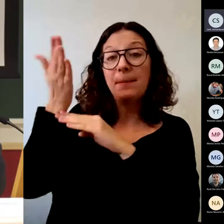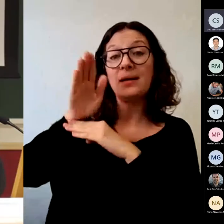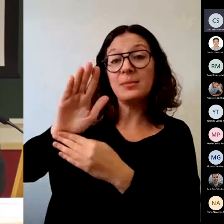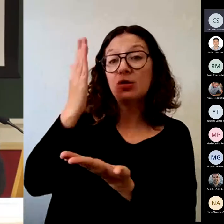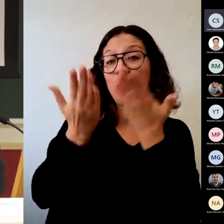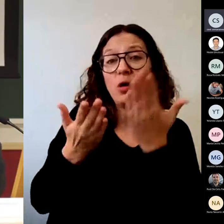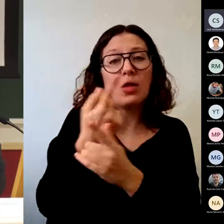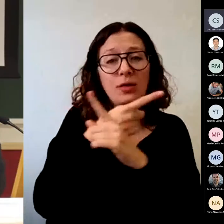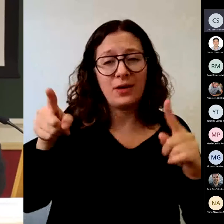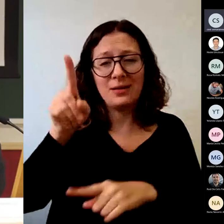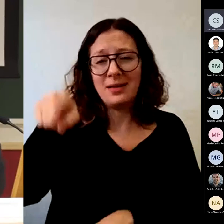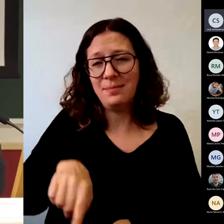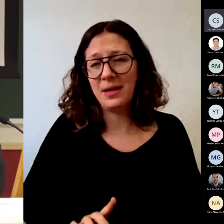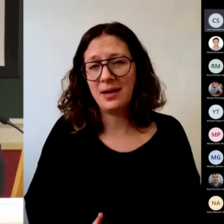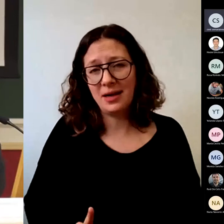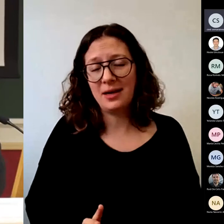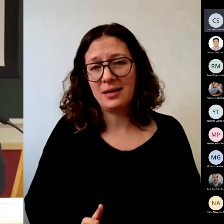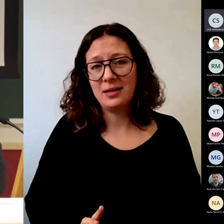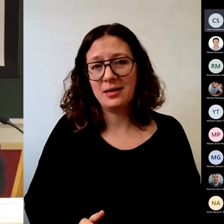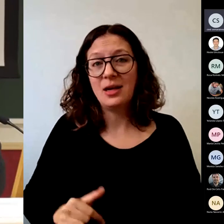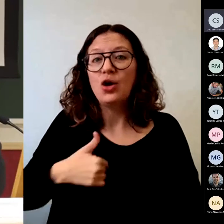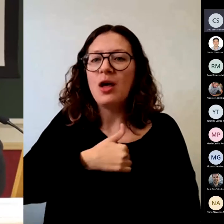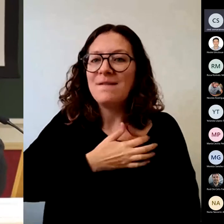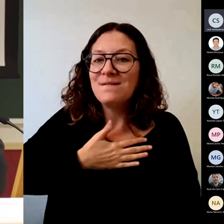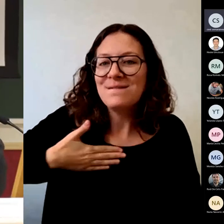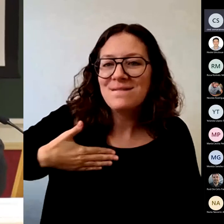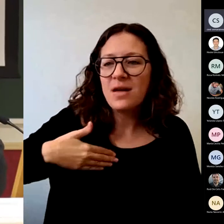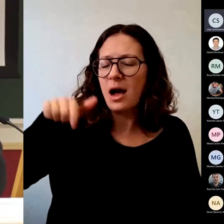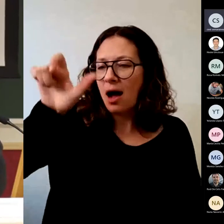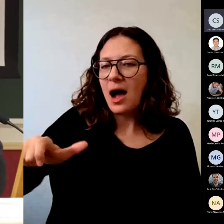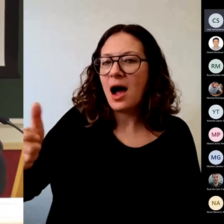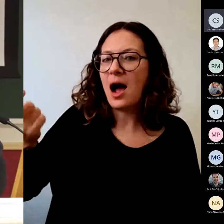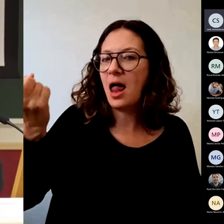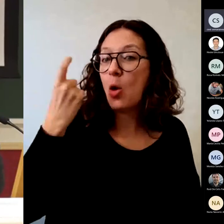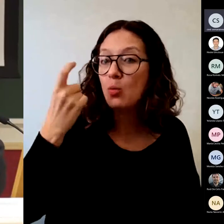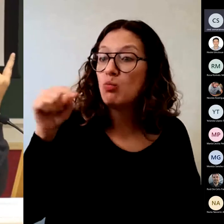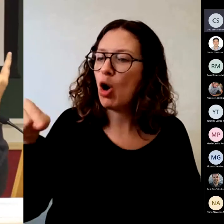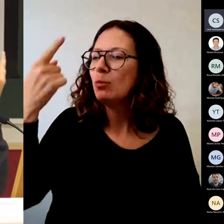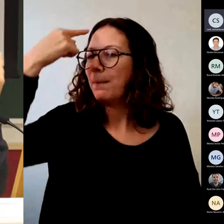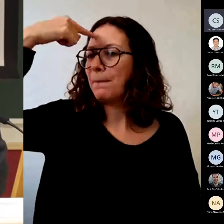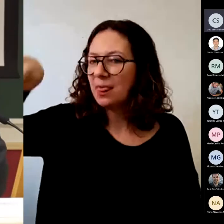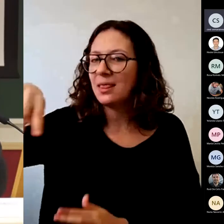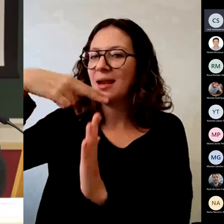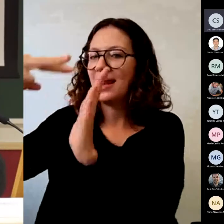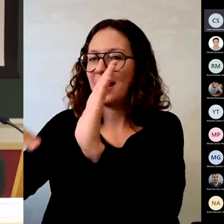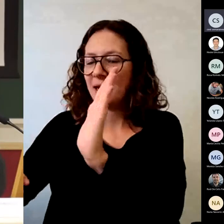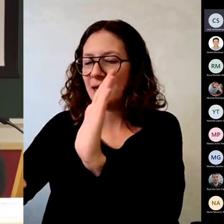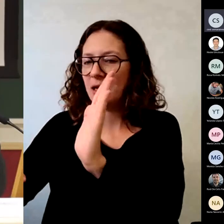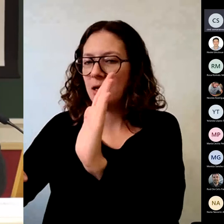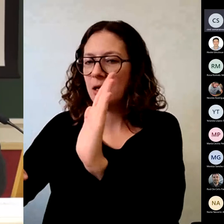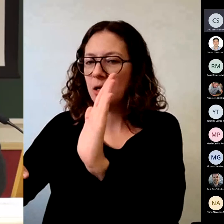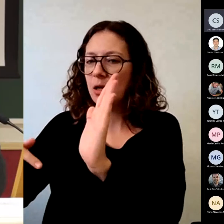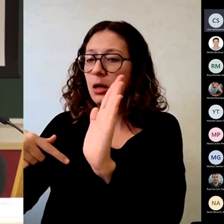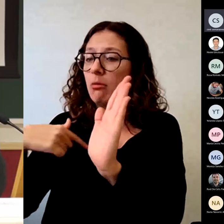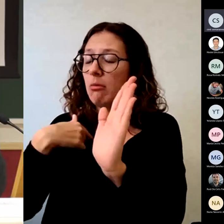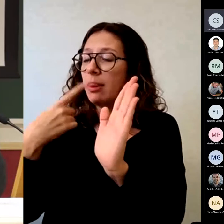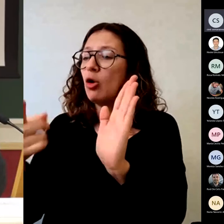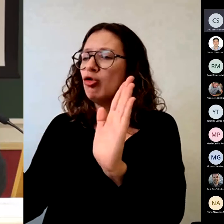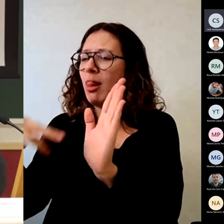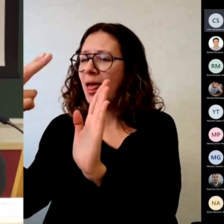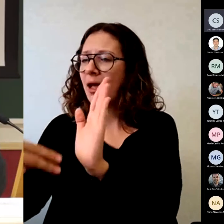si yo quiero que el alumno sepa leer, le digo que lea, lo hace bien,